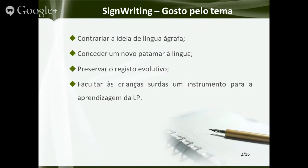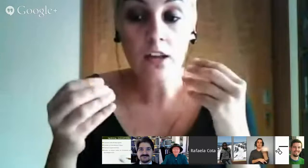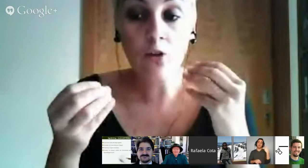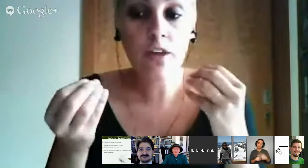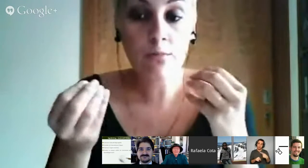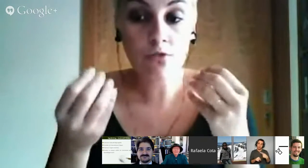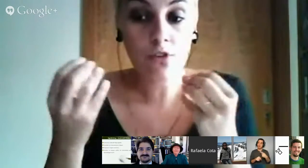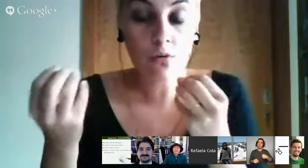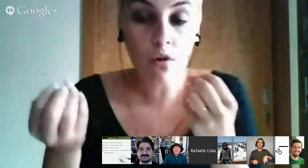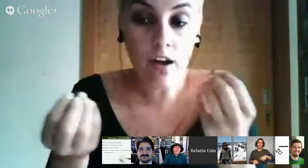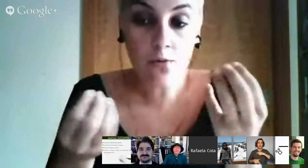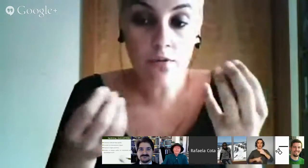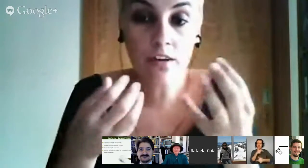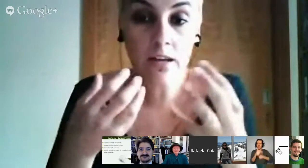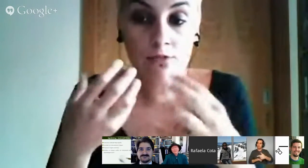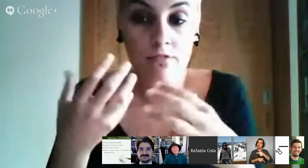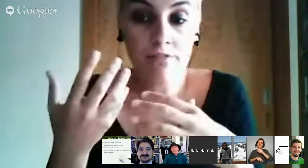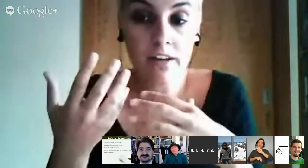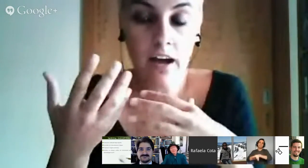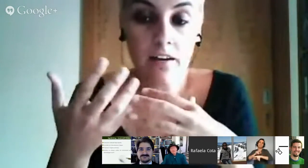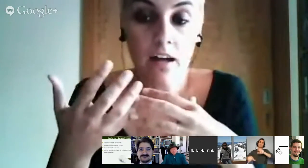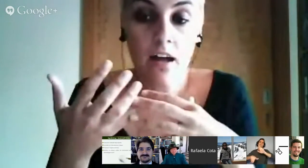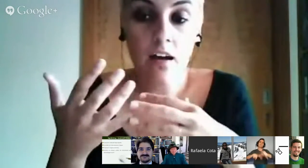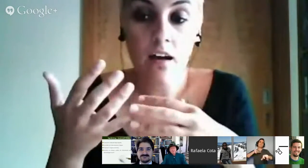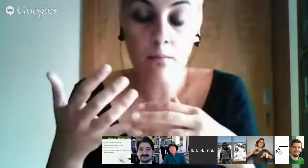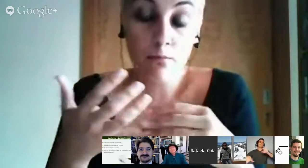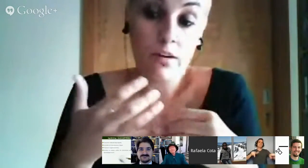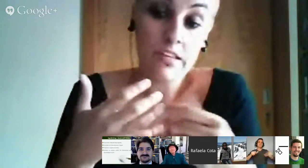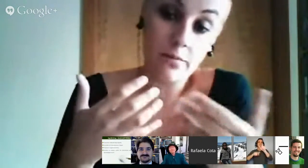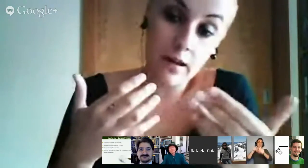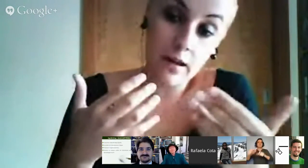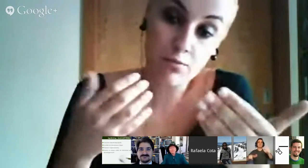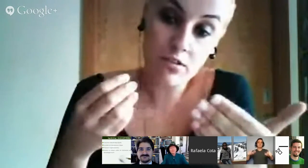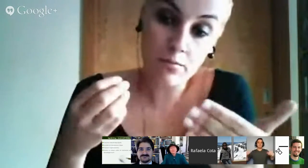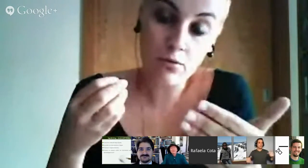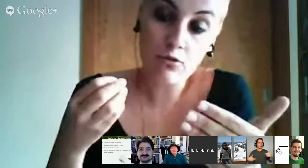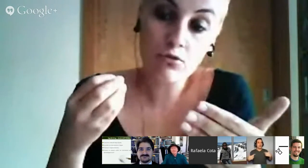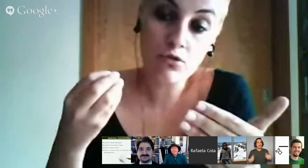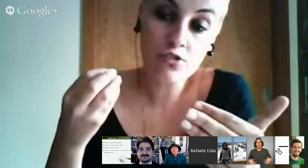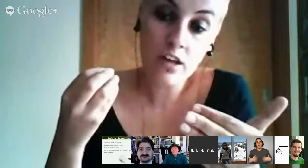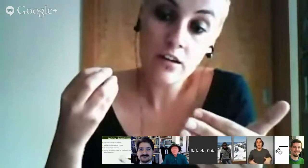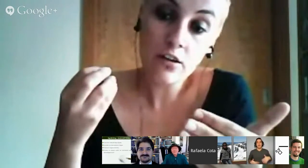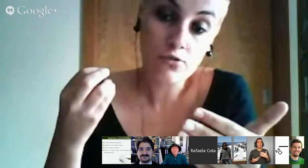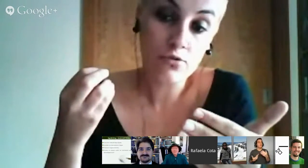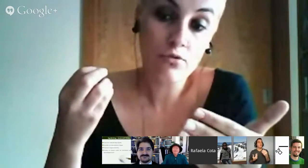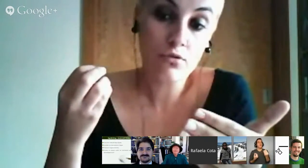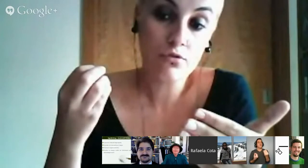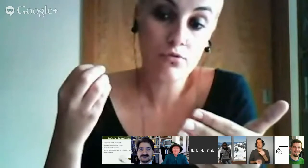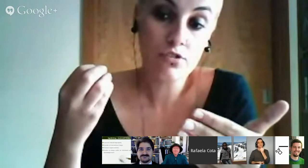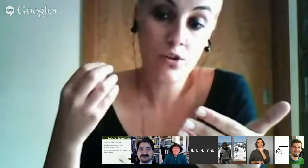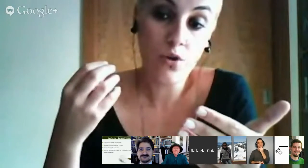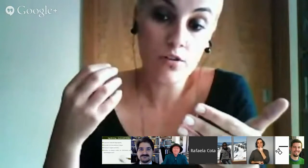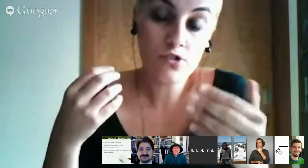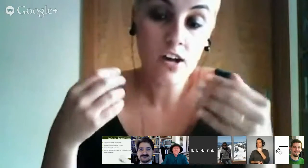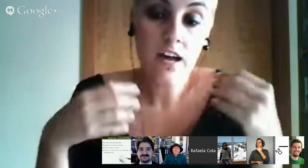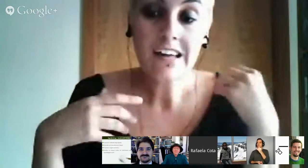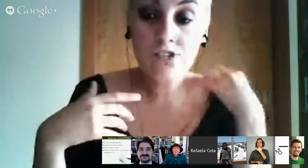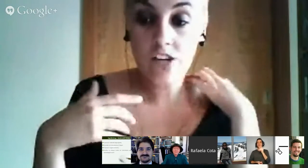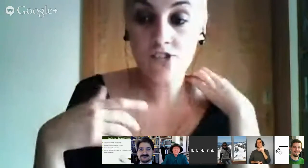e não temos onde recorrer quando queremos verificar, quando trabalhamos, por exemplo, com surdos sénios, com surdos idosos, que